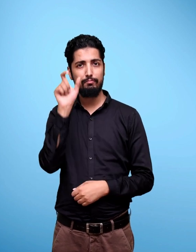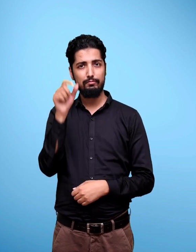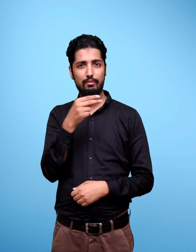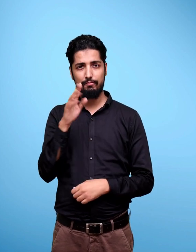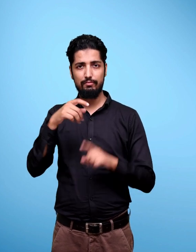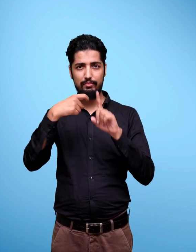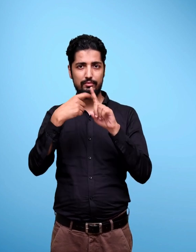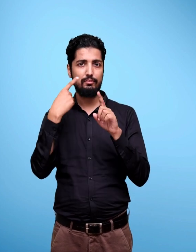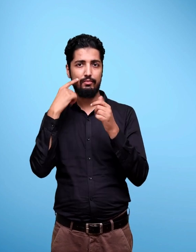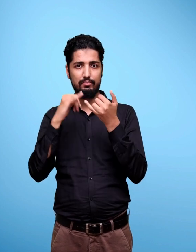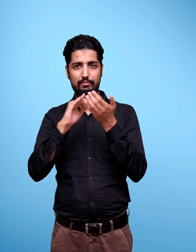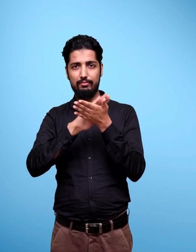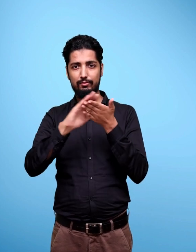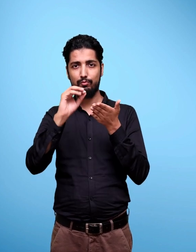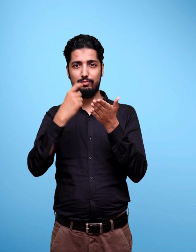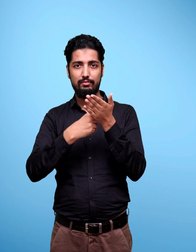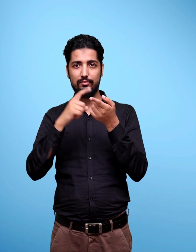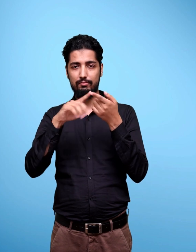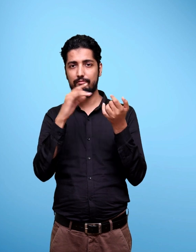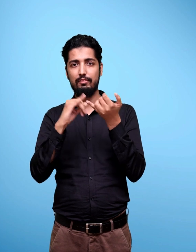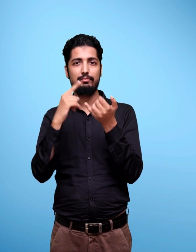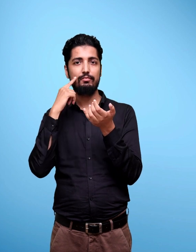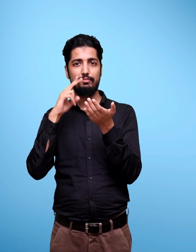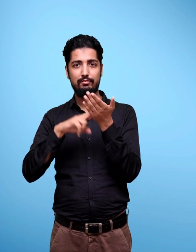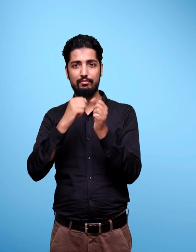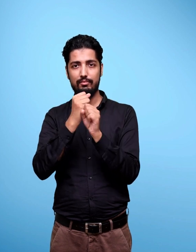Publication Division, Kishore Singhal.